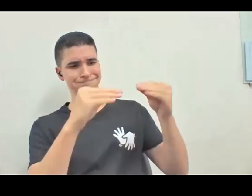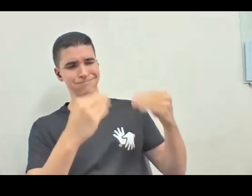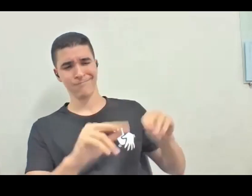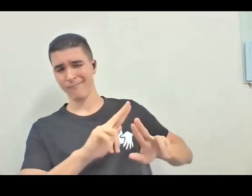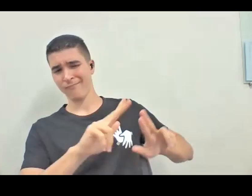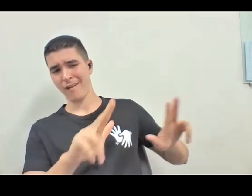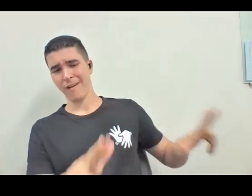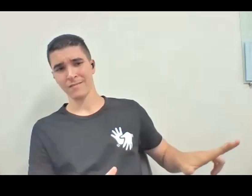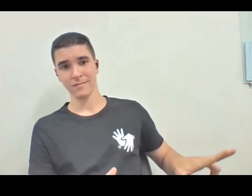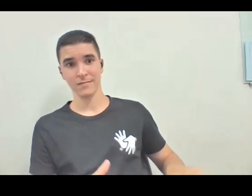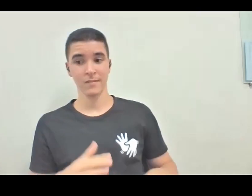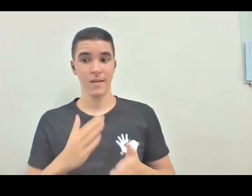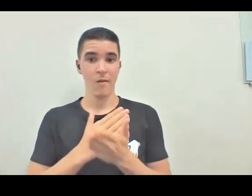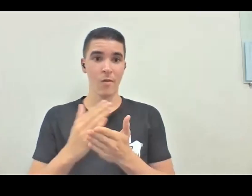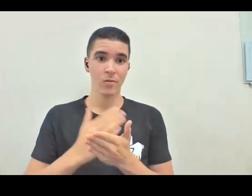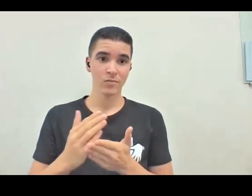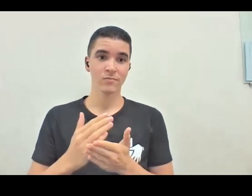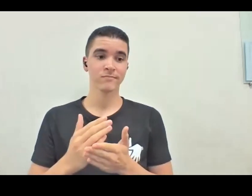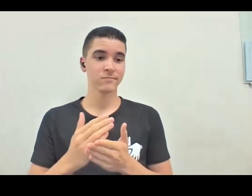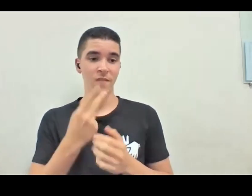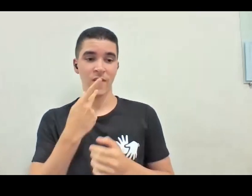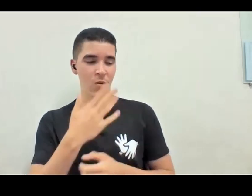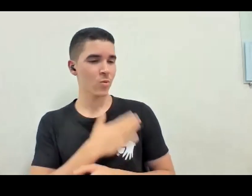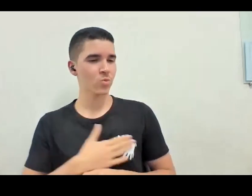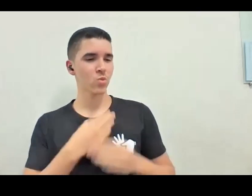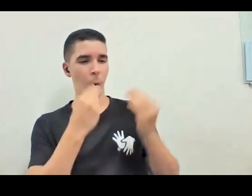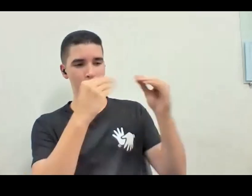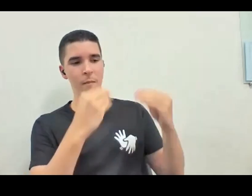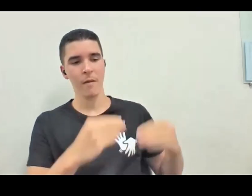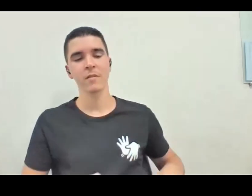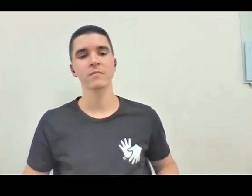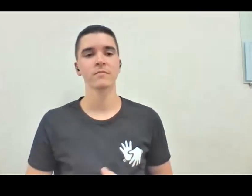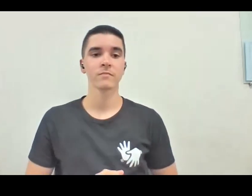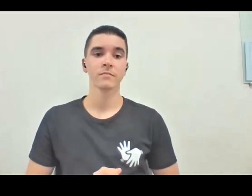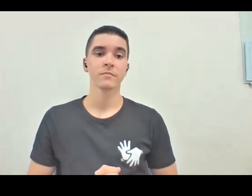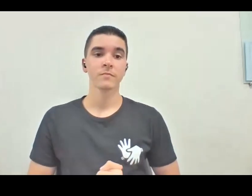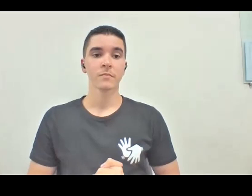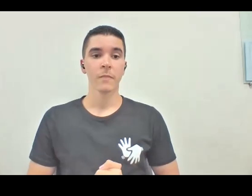tarde, boa tarde, muita gente manifestando o clima, né, da questão.